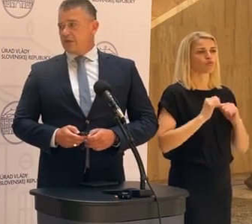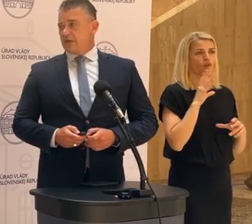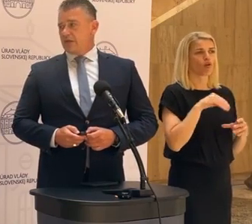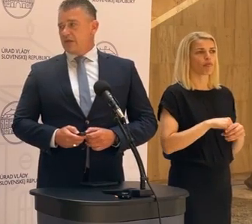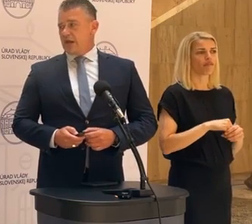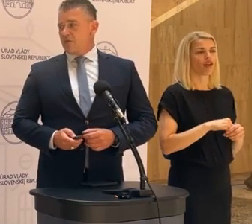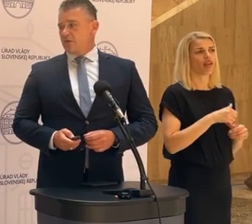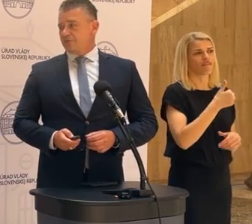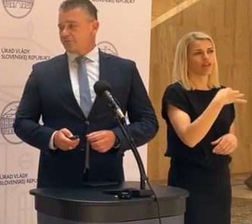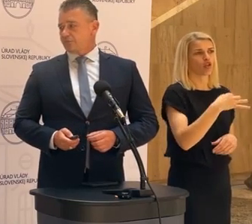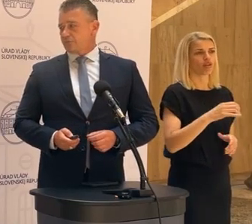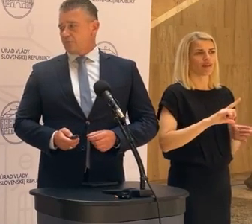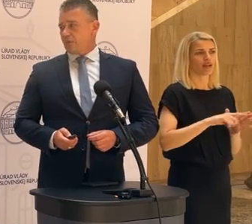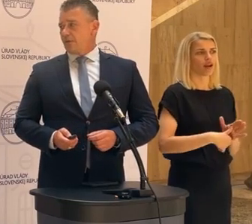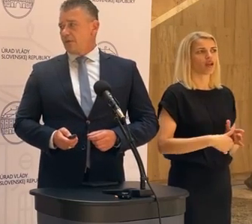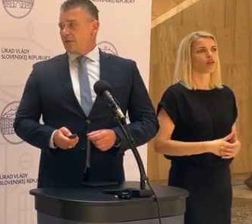jednotlivých krajoch.